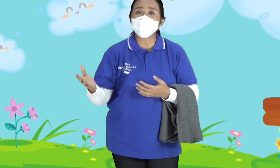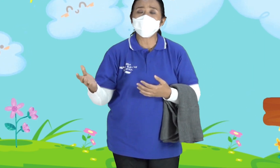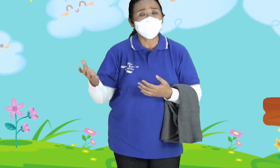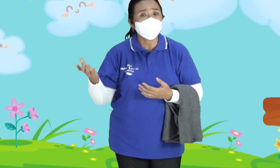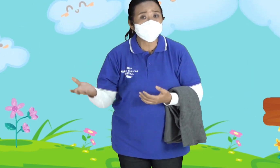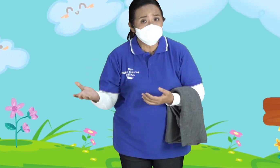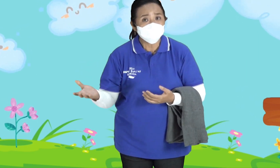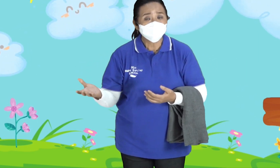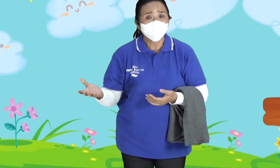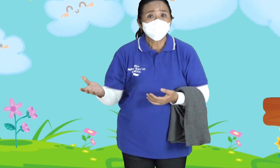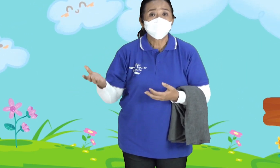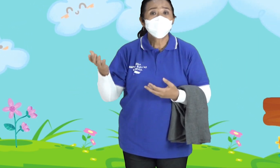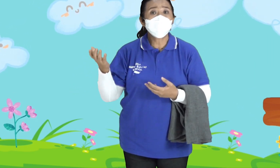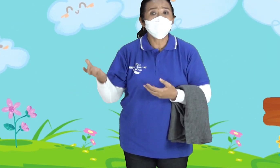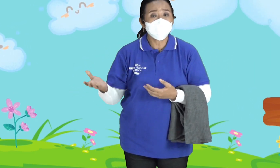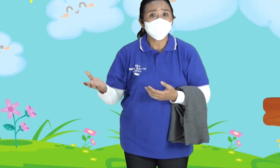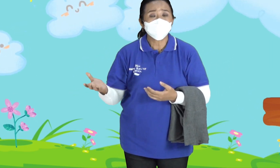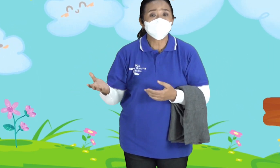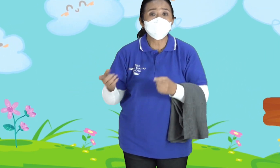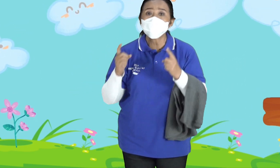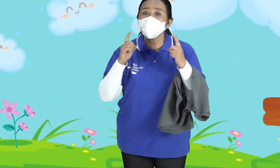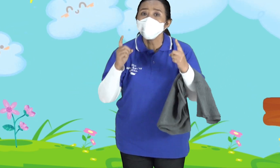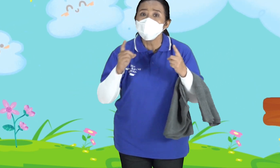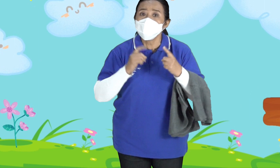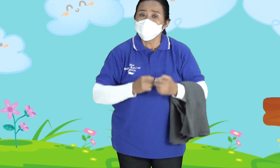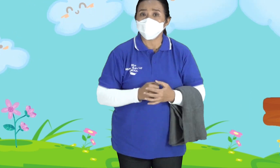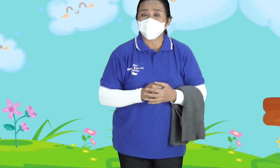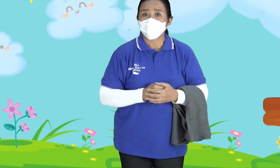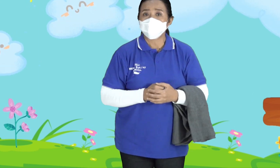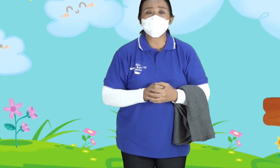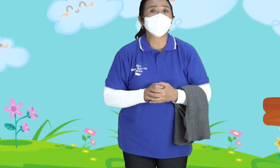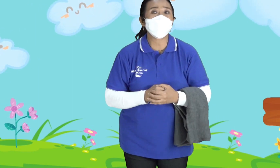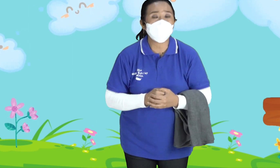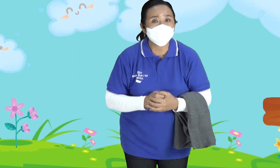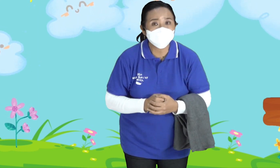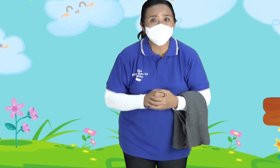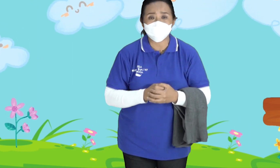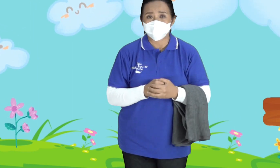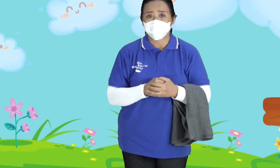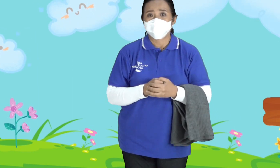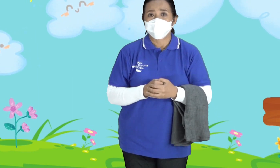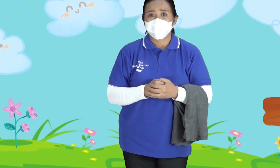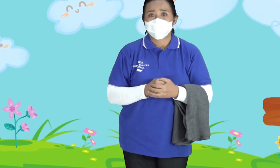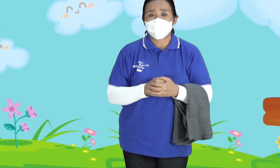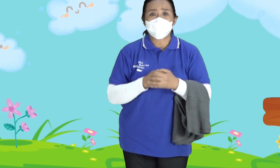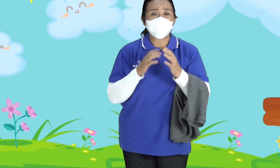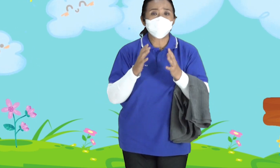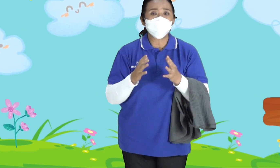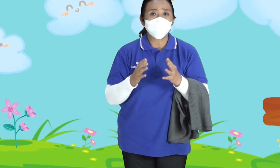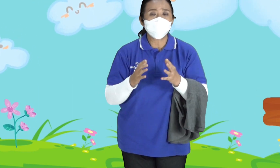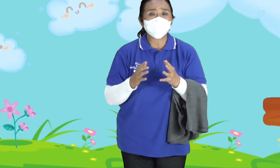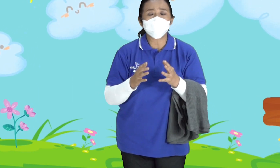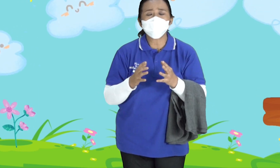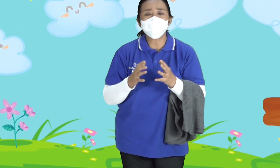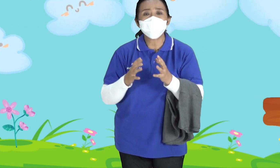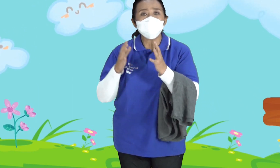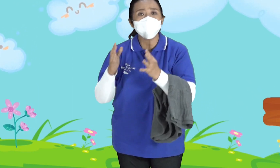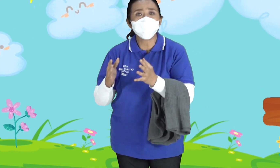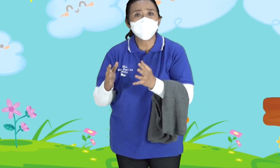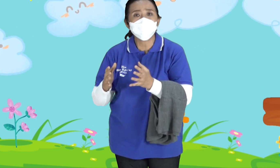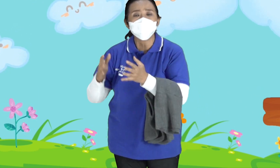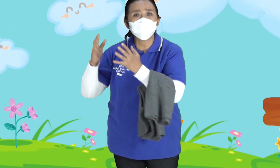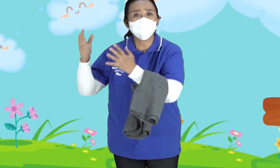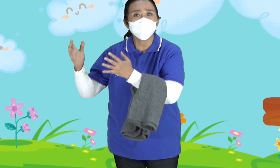Elisa Dia Telah teruji Kesetiaannya Selama itu Dia terus